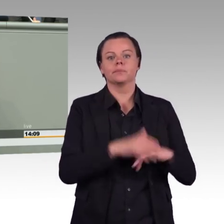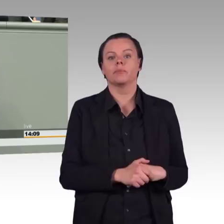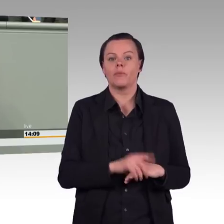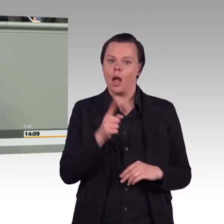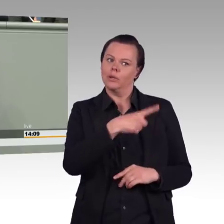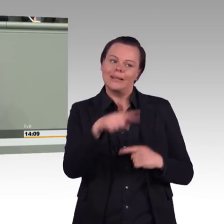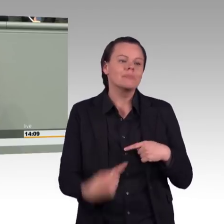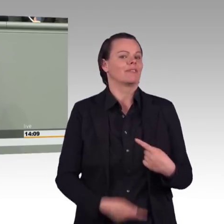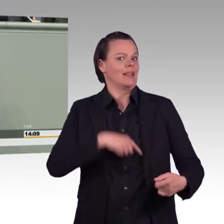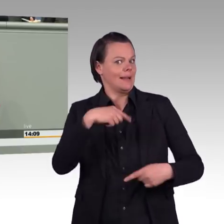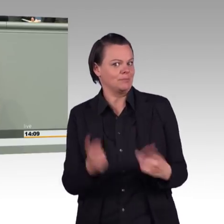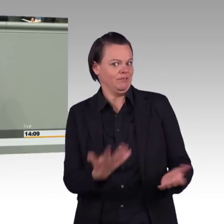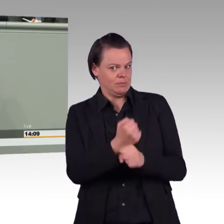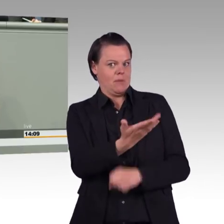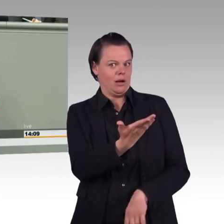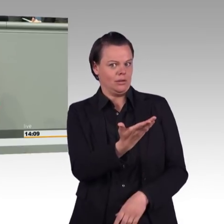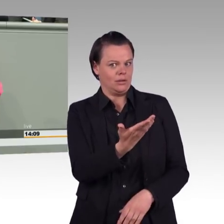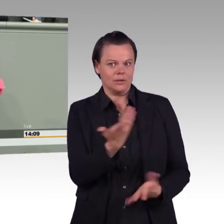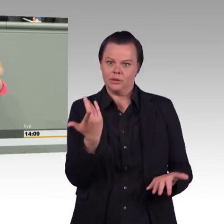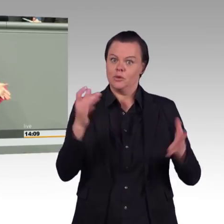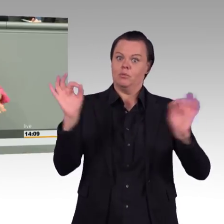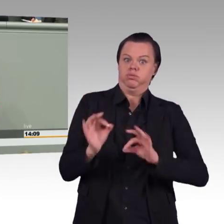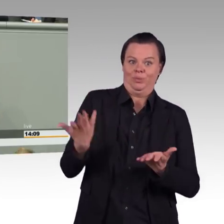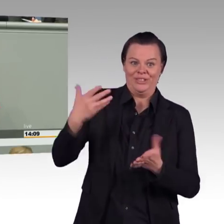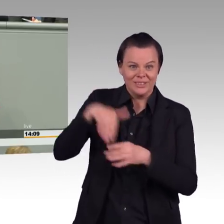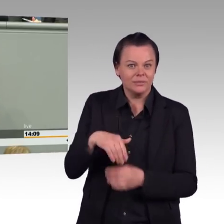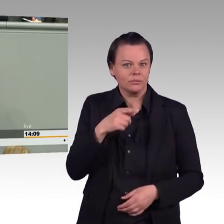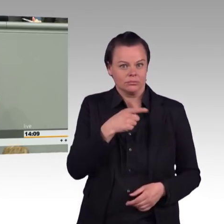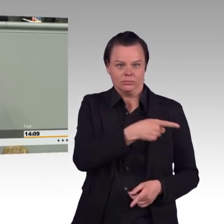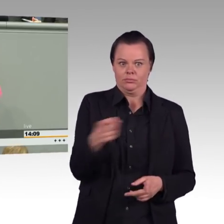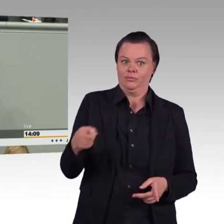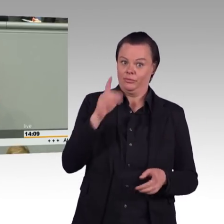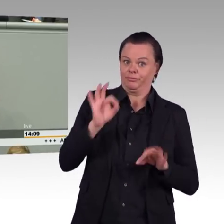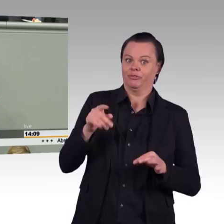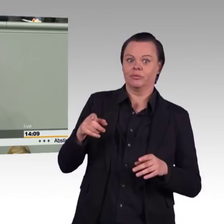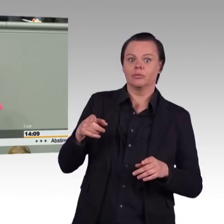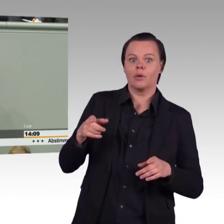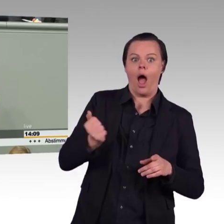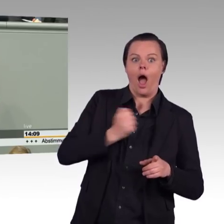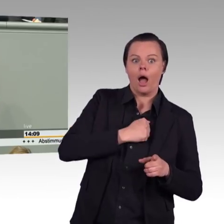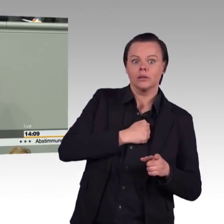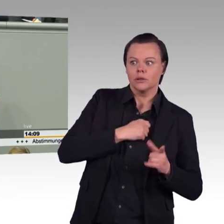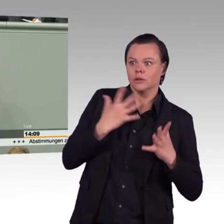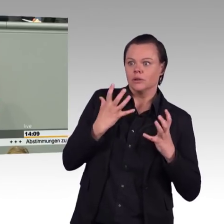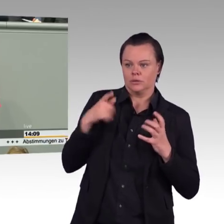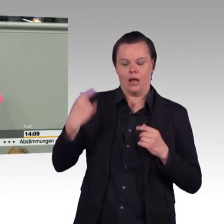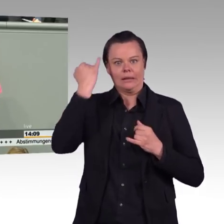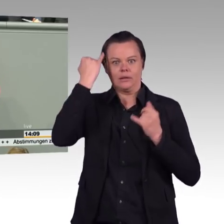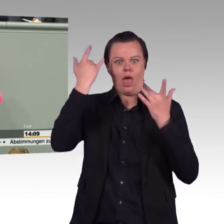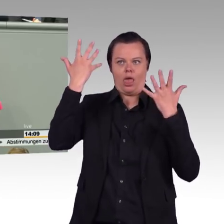des Hambacher Waldes. Für den Erhalt der Dörfer. Wir haben nicht nur Fridays for Future. Wir haben Scientists for Future. Wir haben RWE